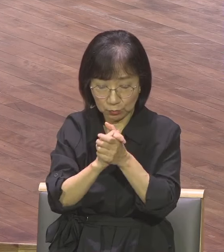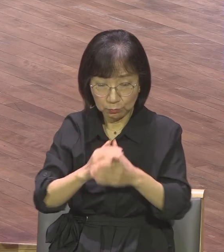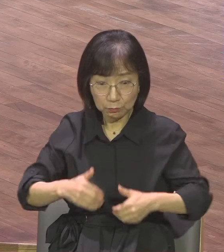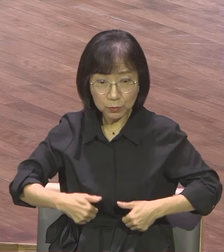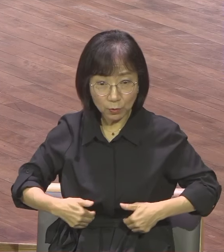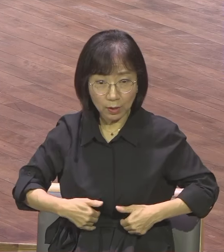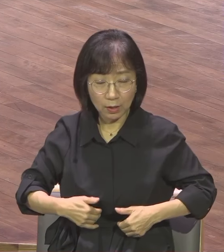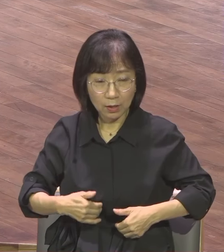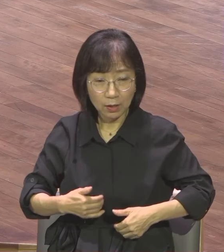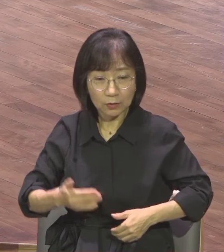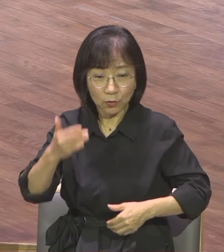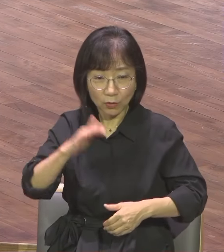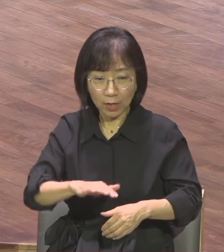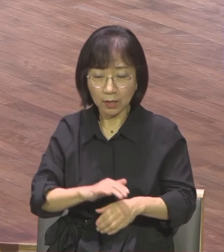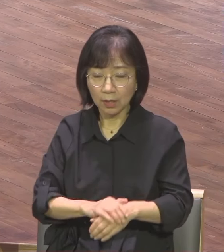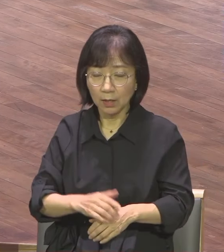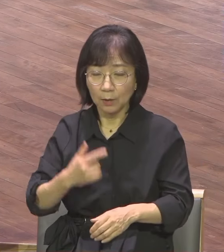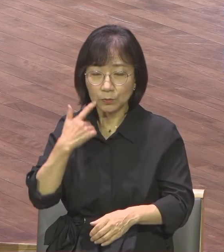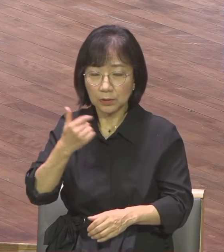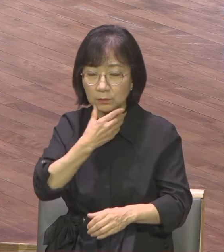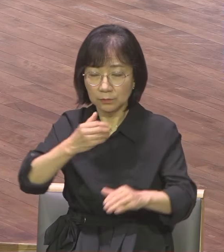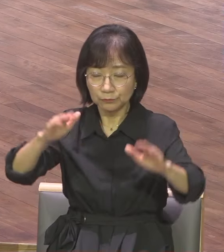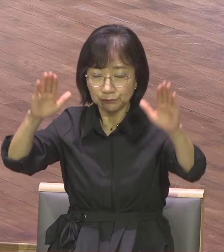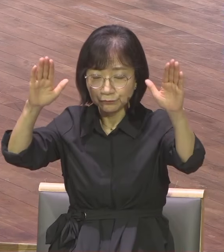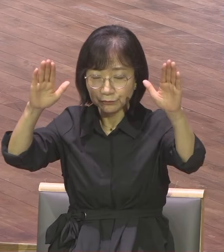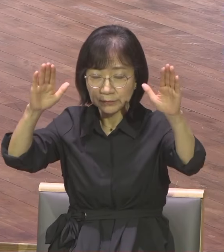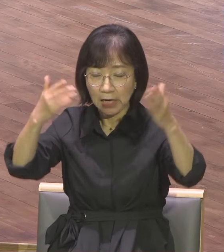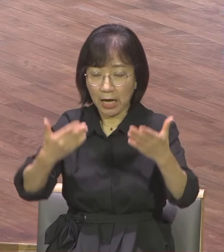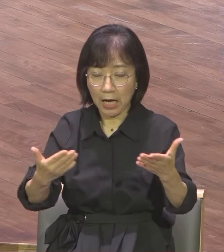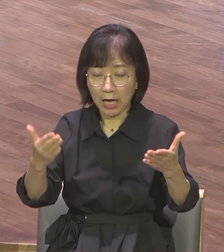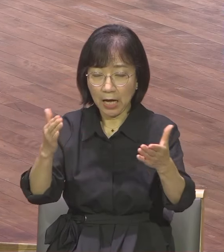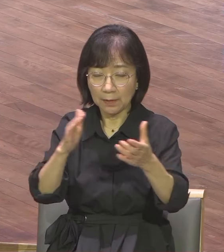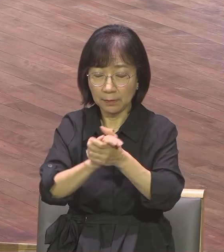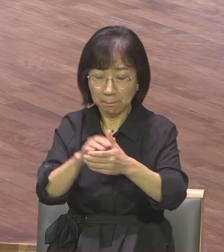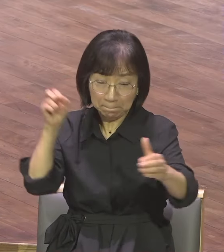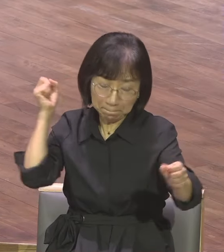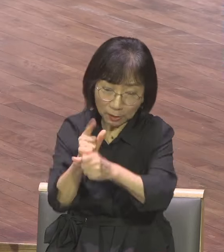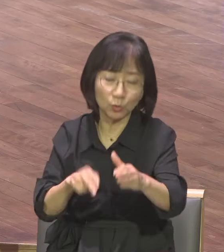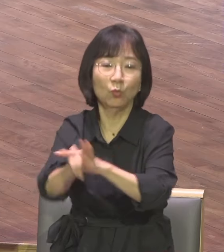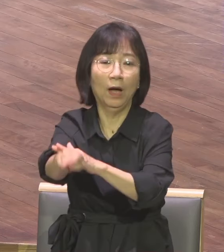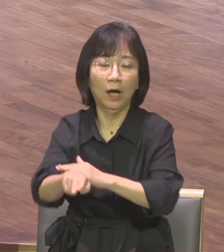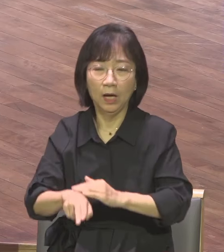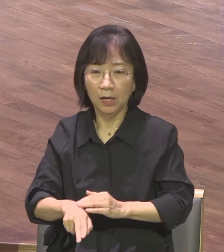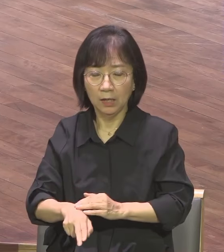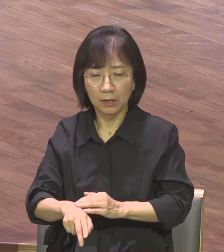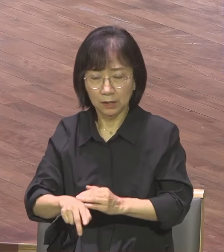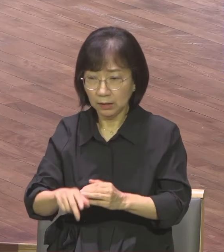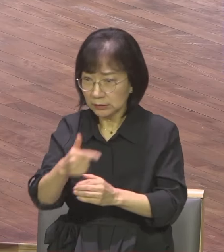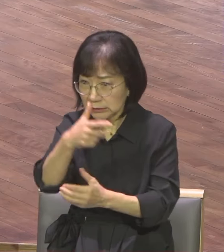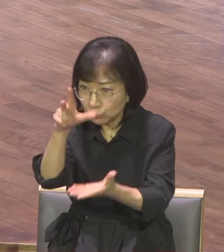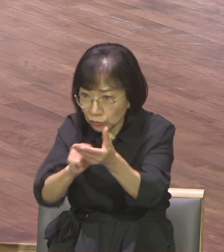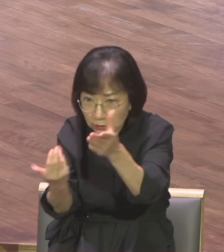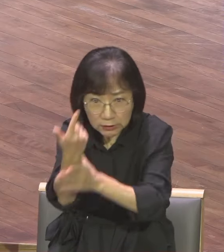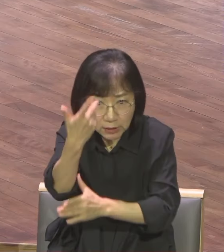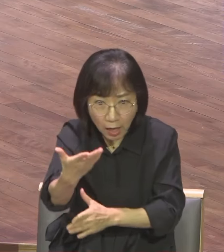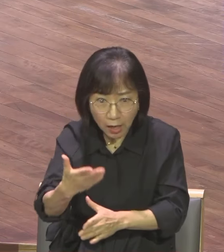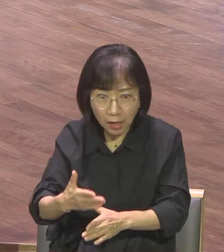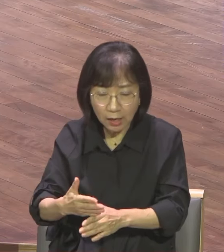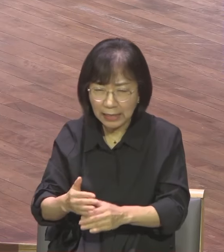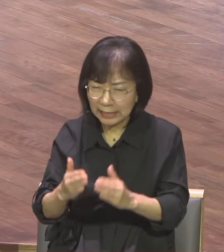덜찍 나가 뭘 이렇게 급한 일이 있는지 집안에 뭘 숨겨놨는지 왜 이렇게 급한지